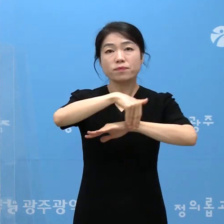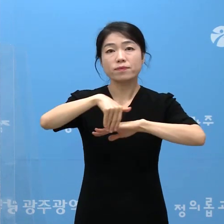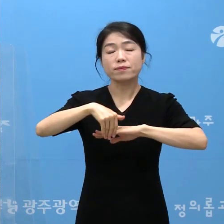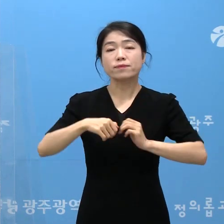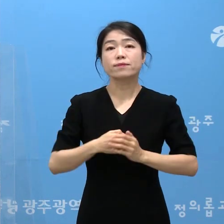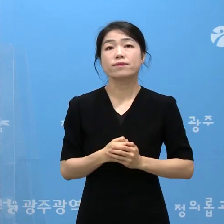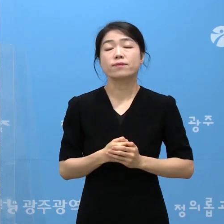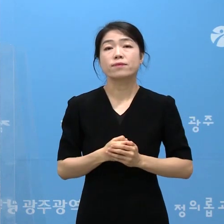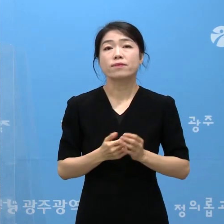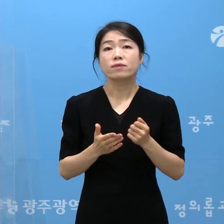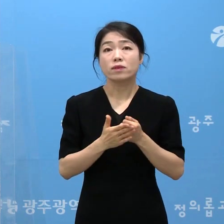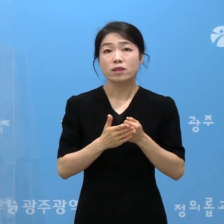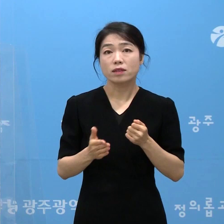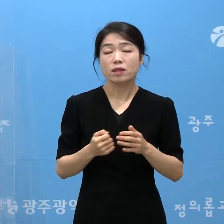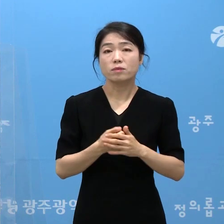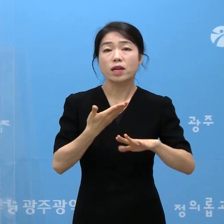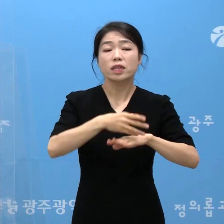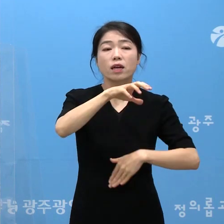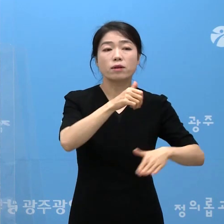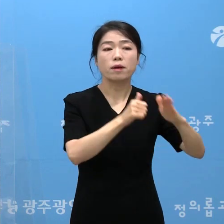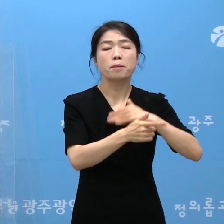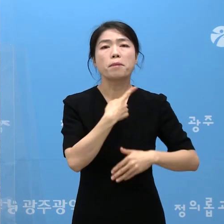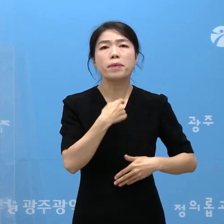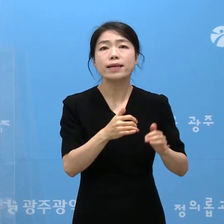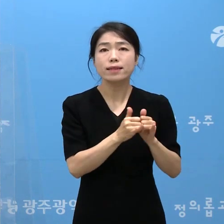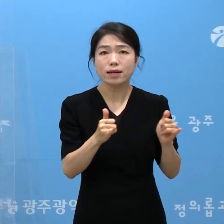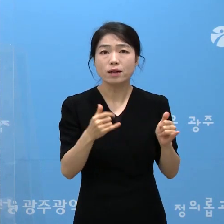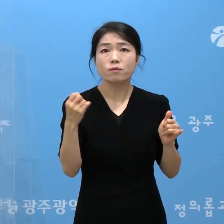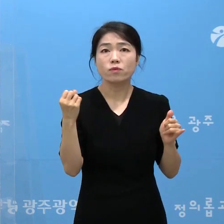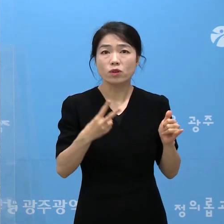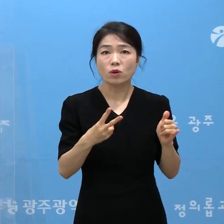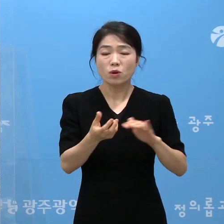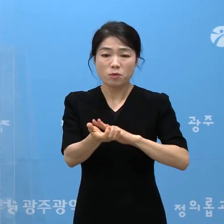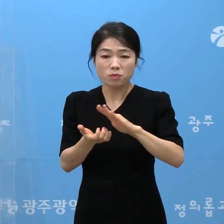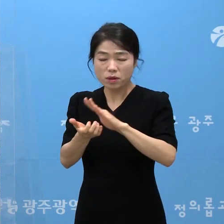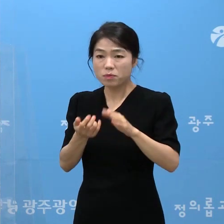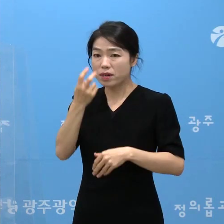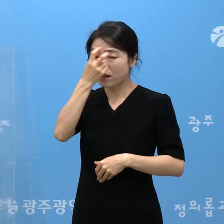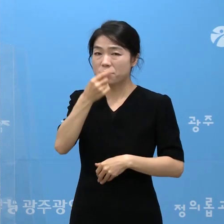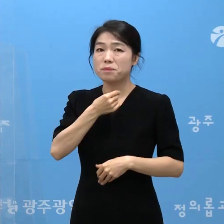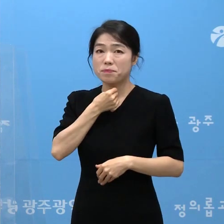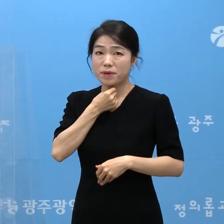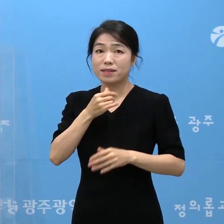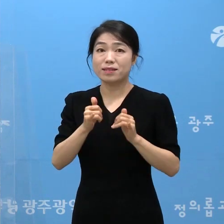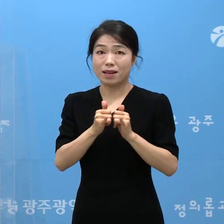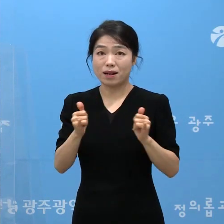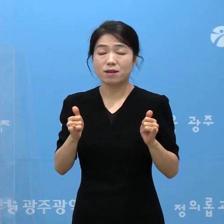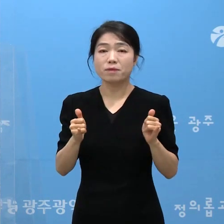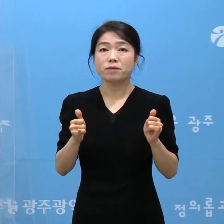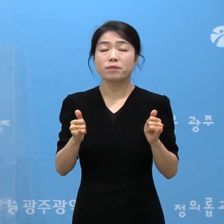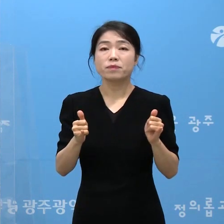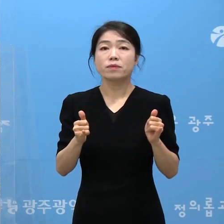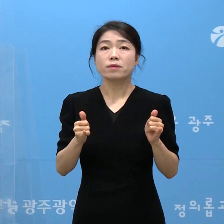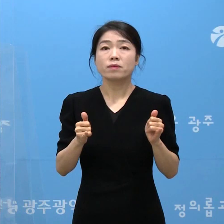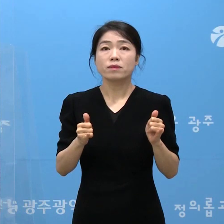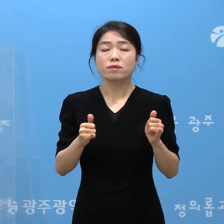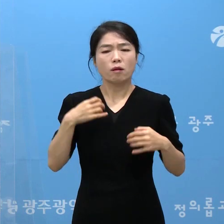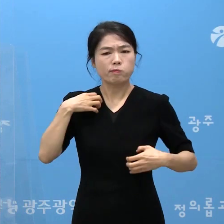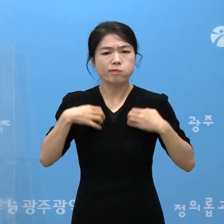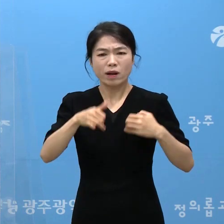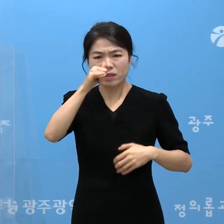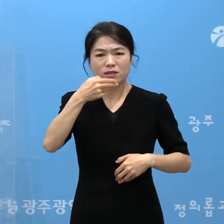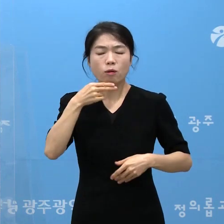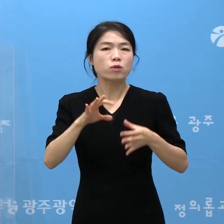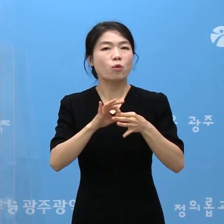따라서 타시도를 방문하신 분들과 선제적 검사를 받기 원하시는 시민들께서는 증상